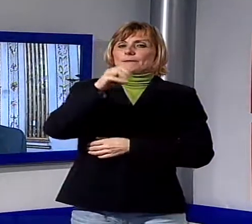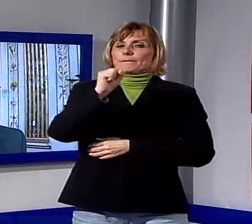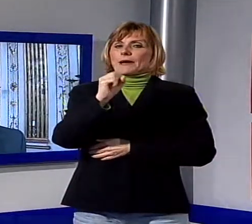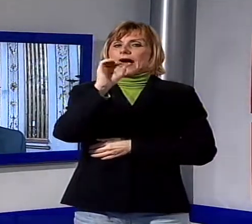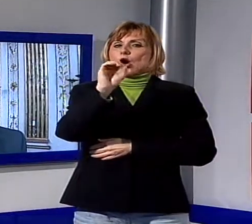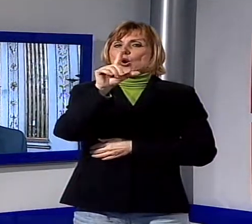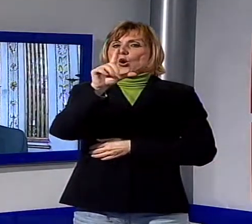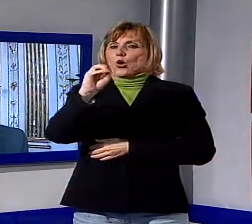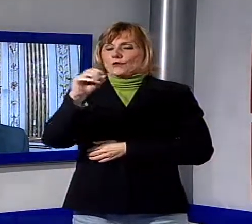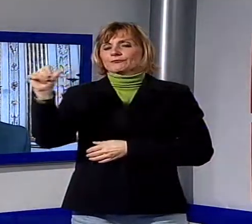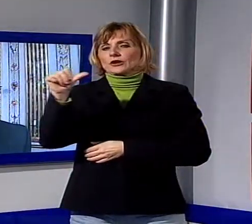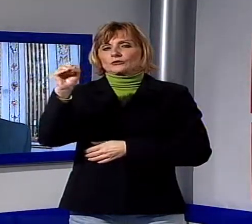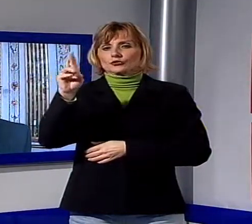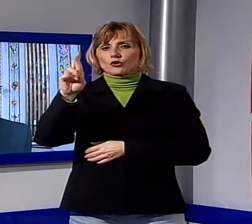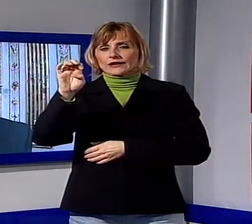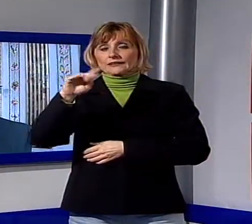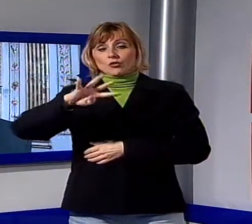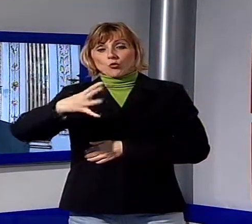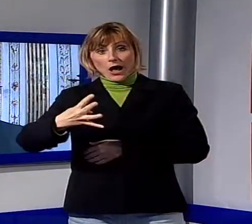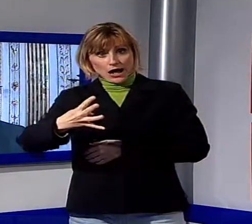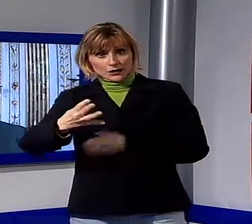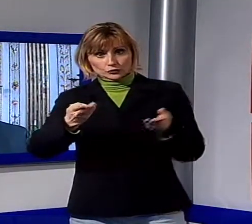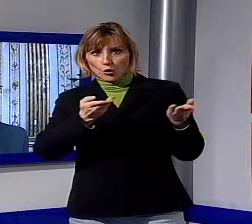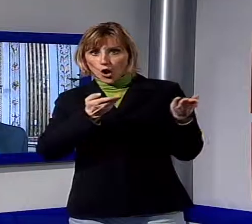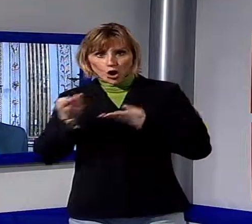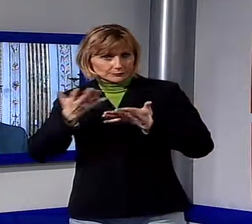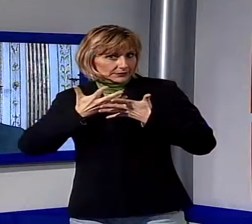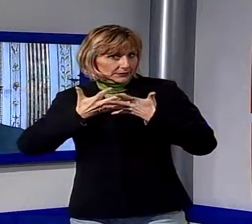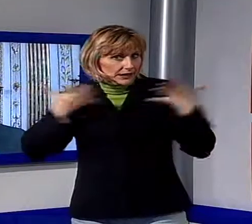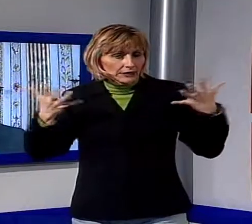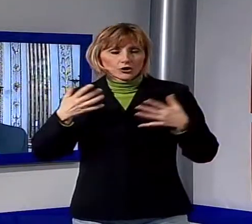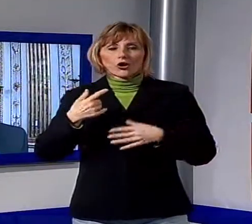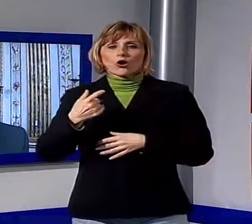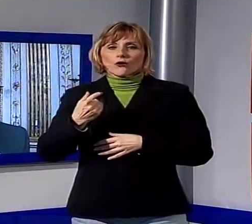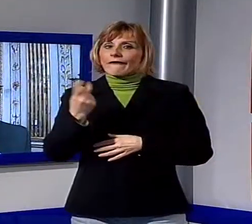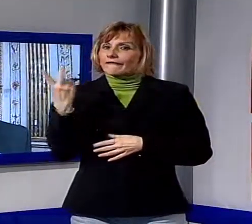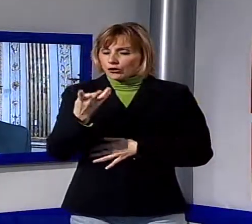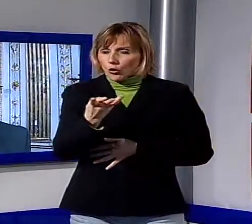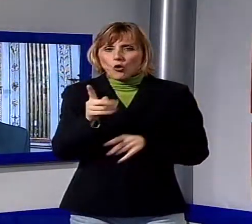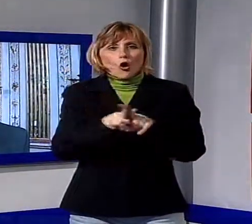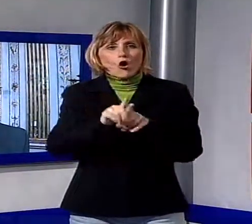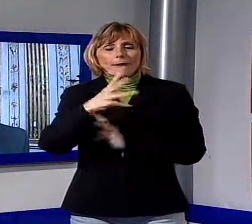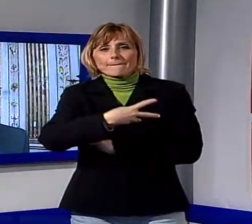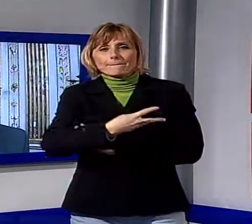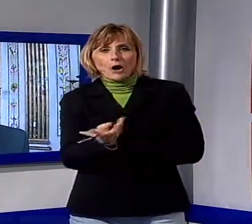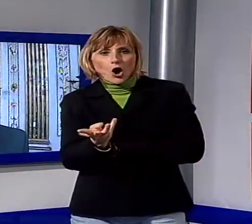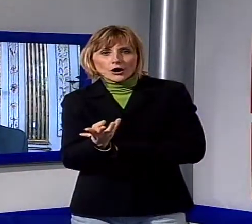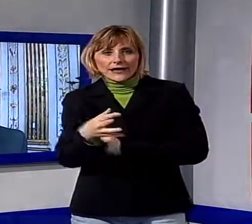ospite, il quarto grande autore di quest'anno, una pocherata ad assi eccezionale, Sorrentino, Bellocchio, William